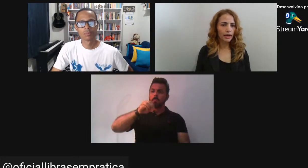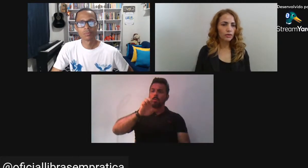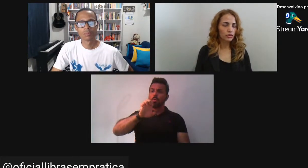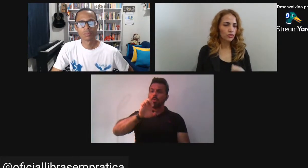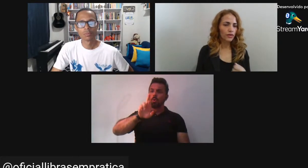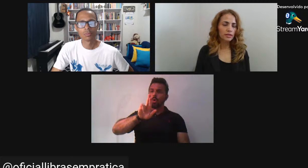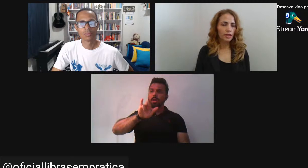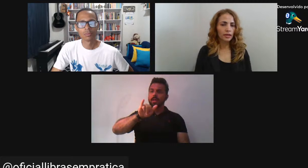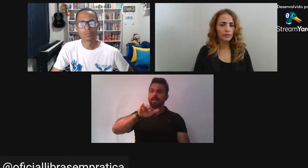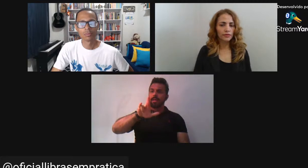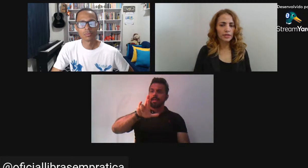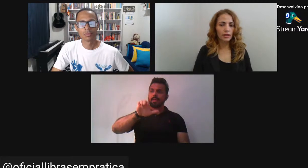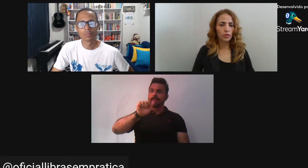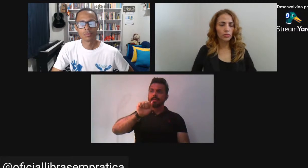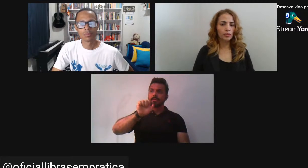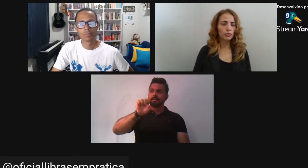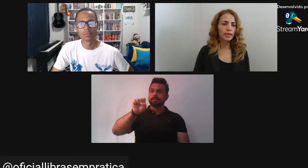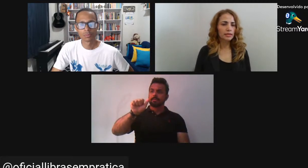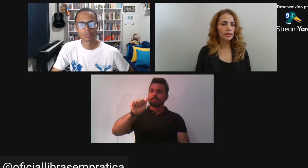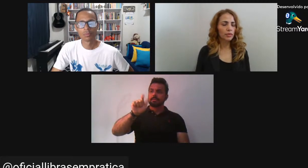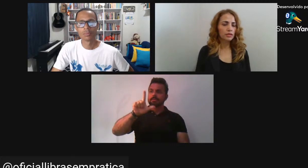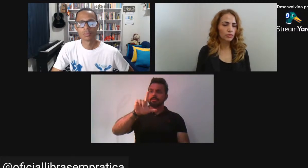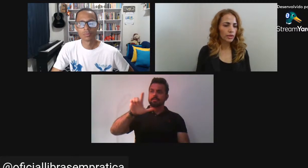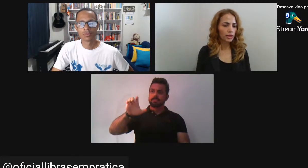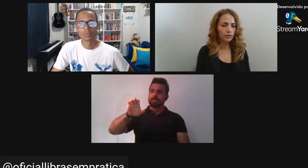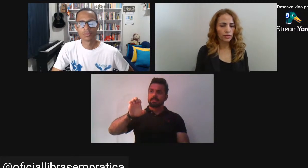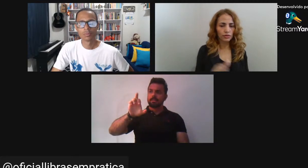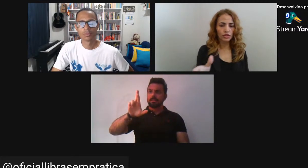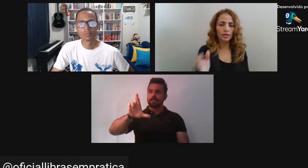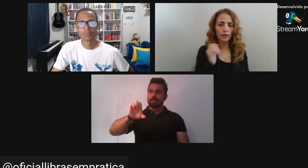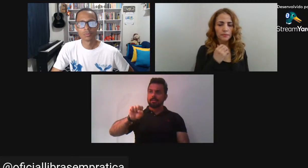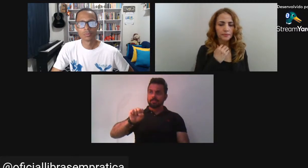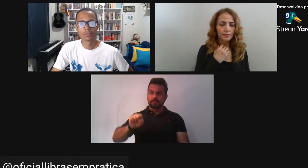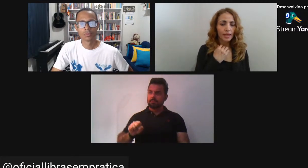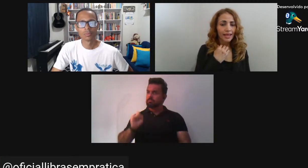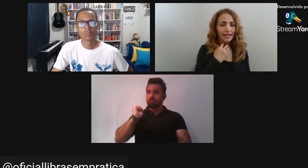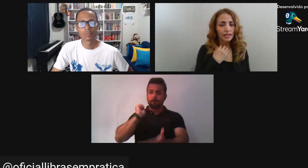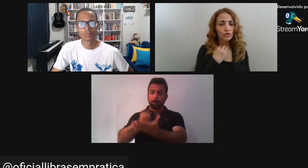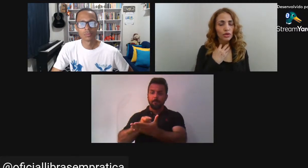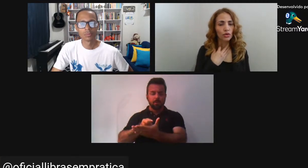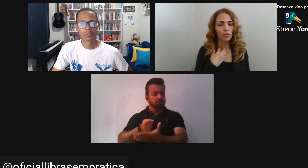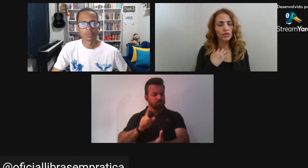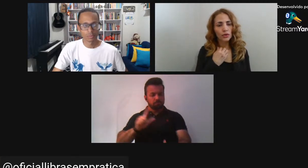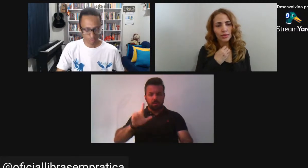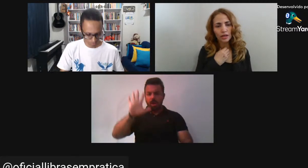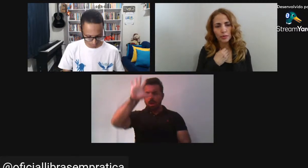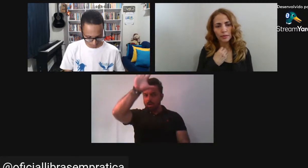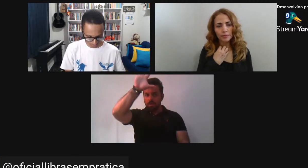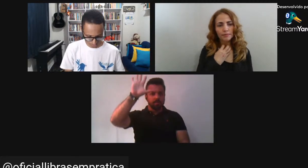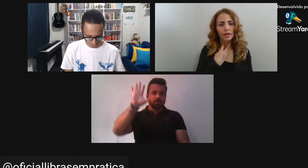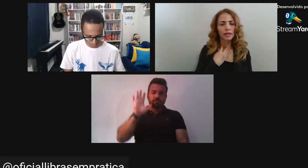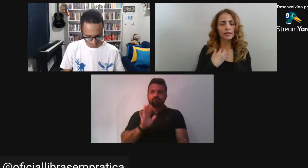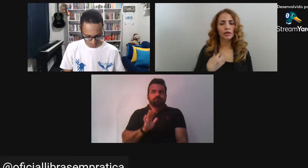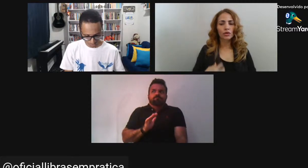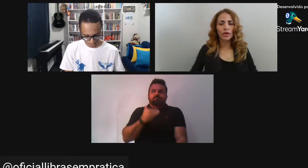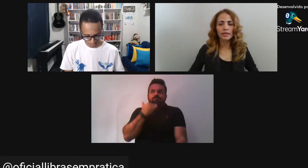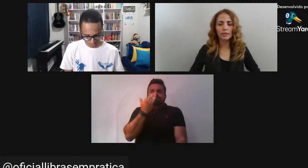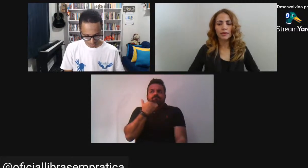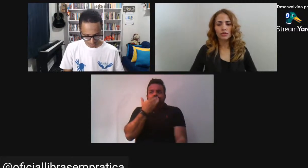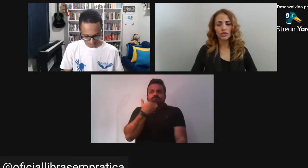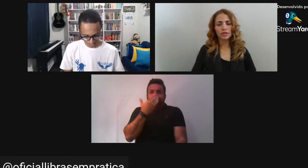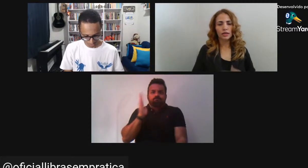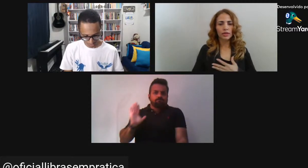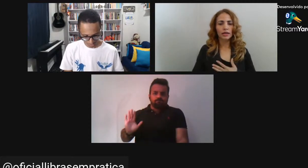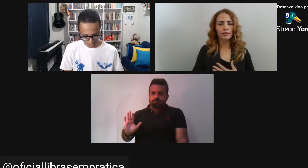publicar Ou se eu tivesse que Fazer alguma publicação Mesmo Em nível digital E isso criou Uma dificuldade para mim Então eu